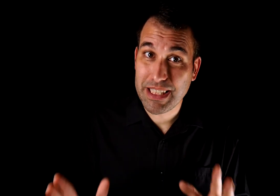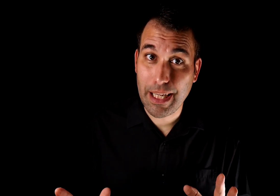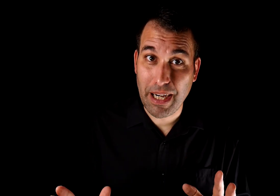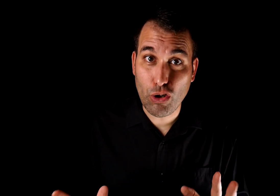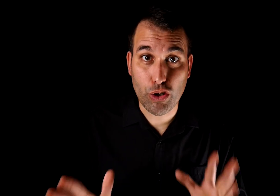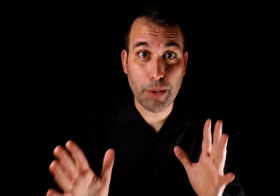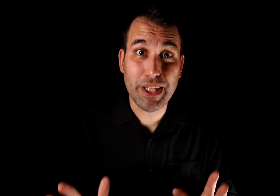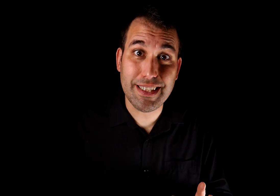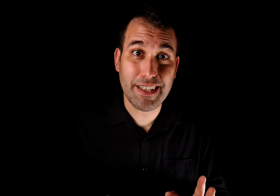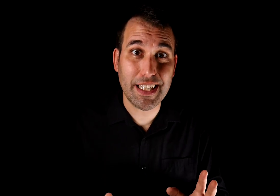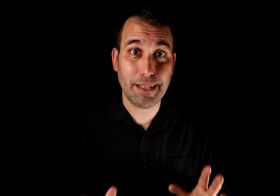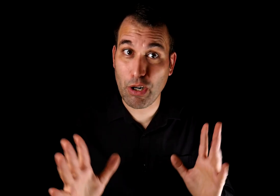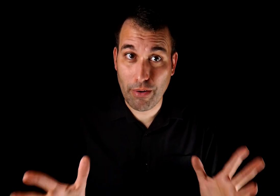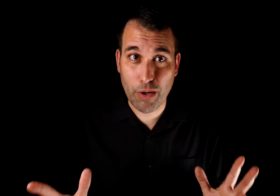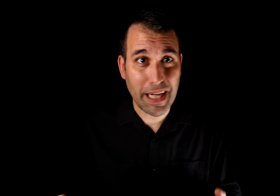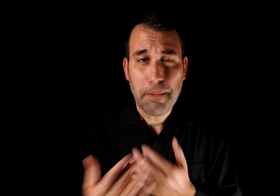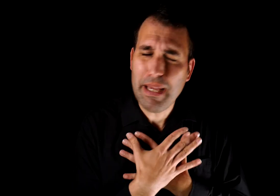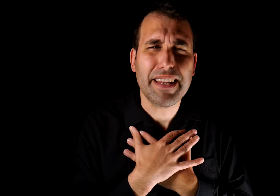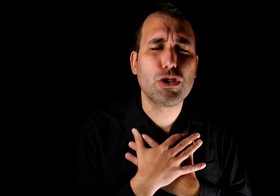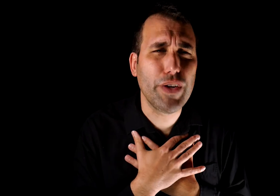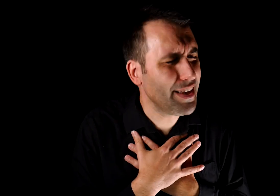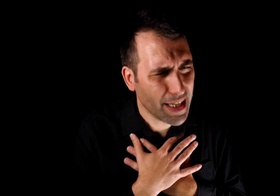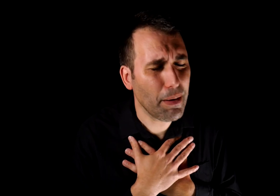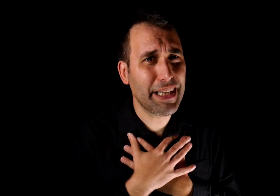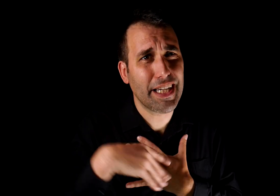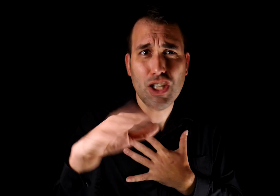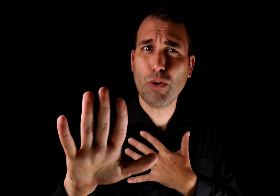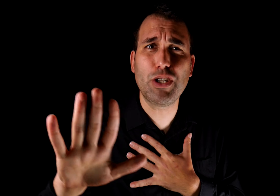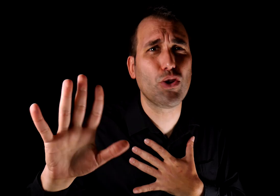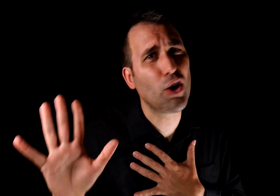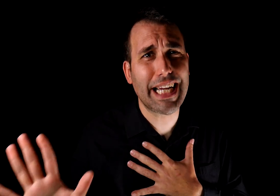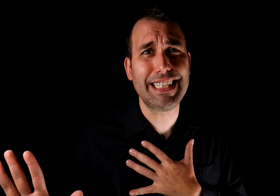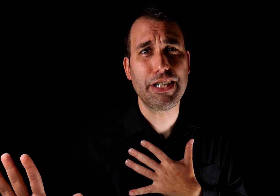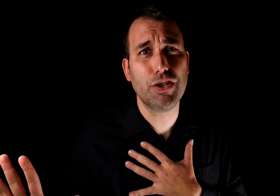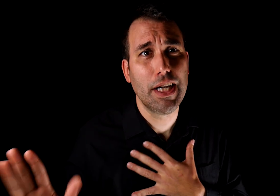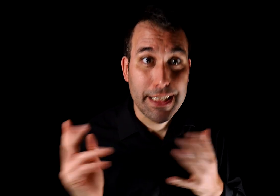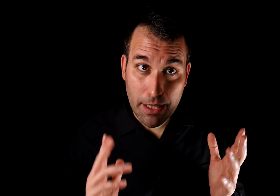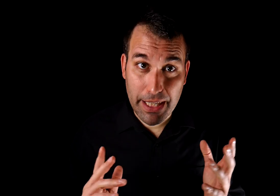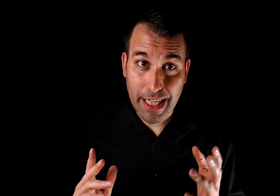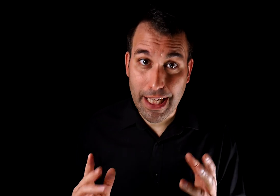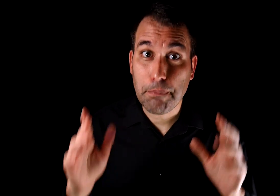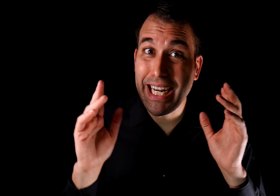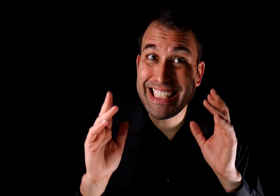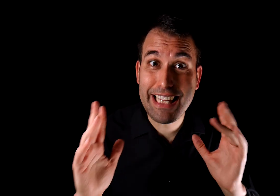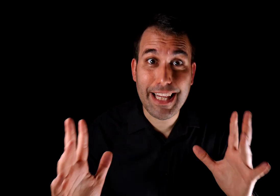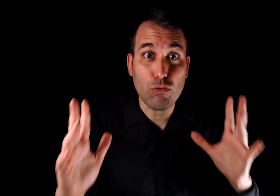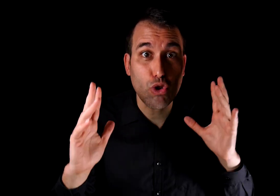mensaje paradójico que puede sintetizarse bajo la forma me hace sufrir terriblemente, sobre todo no le hagáis daño, sirve en realidad para exaltar un